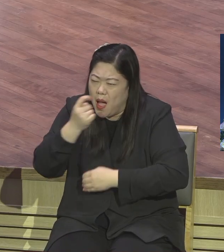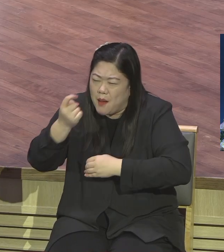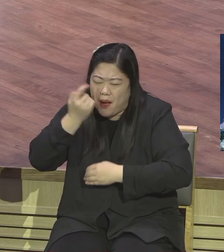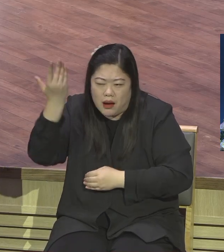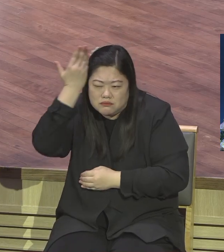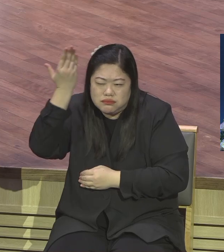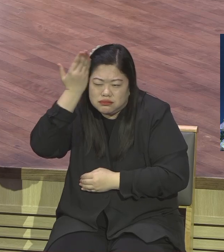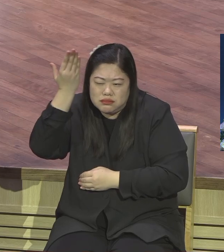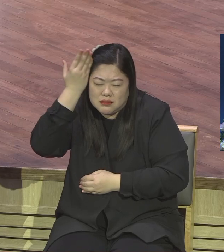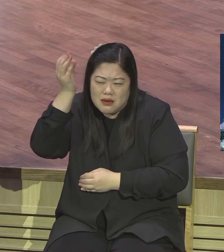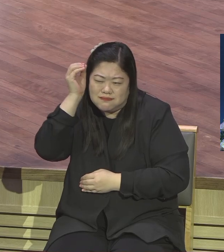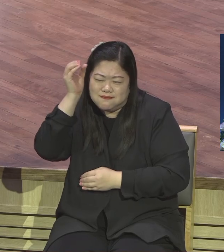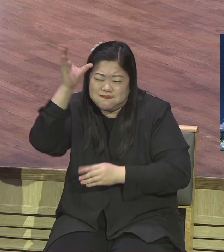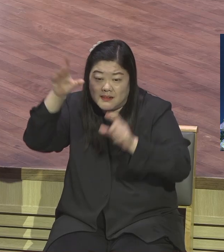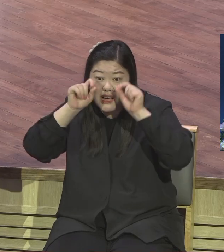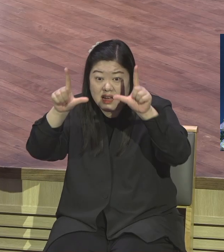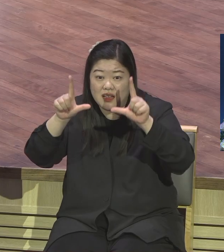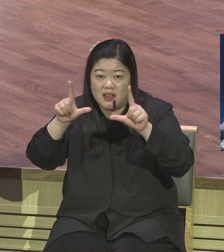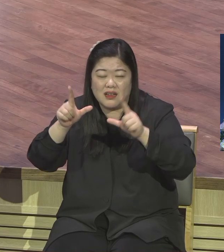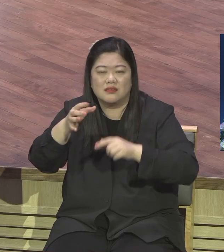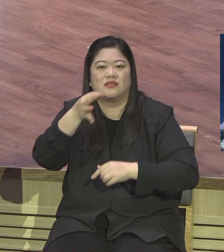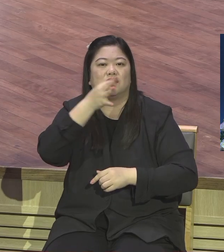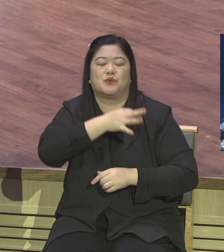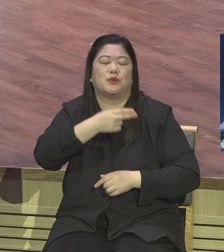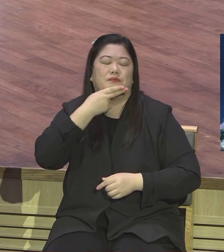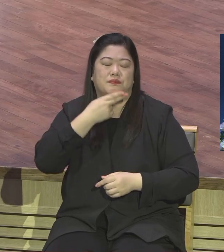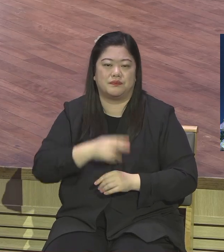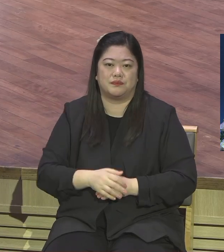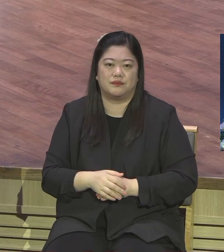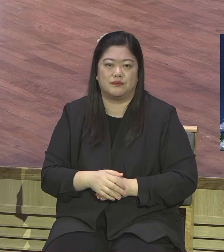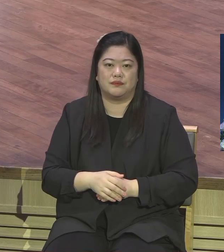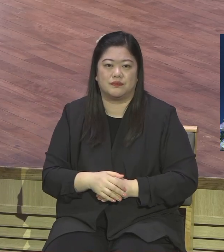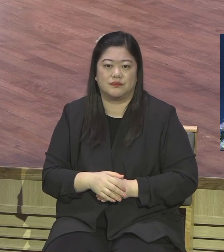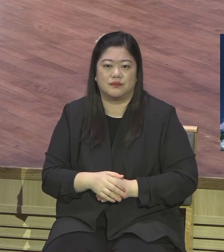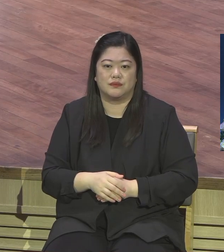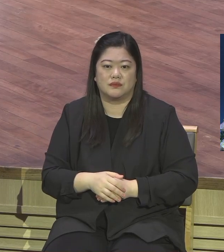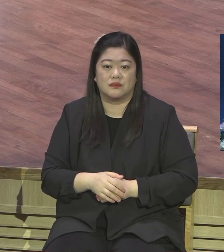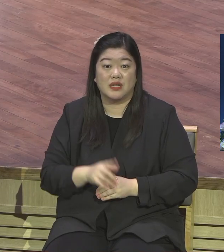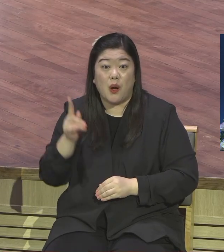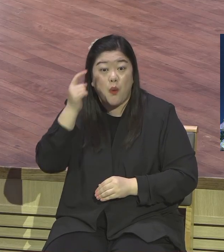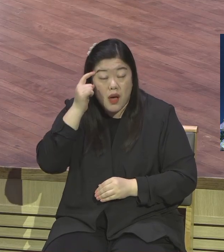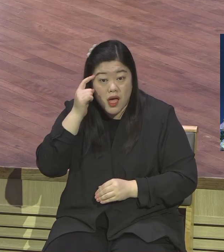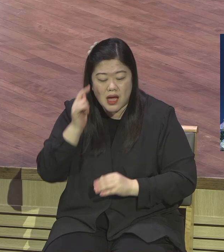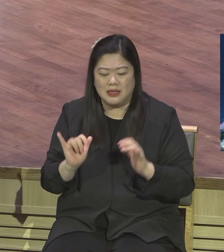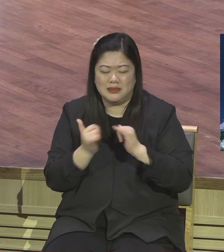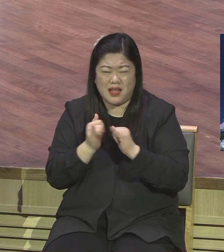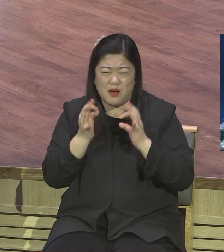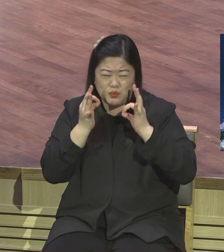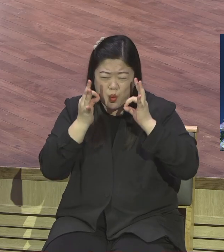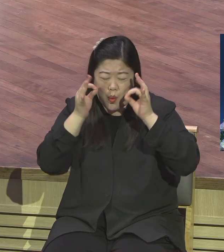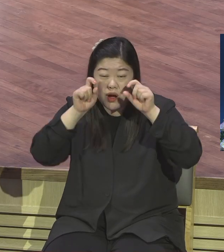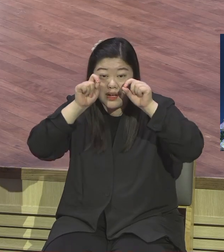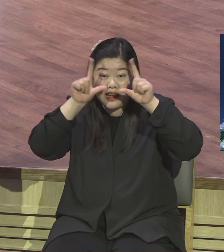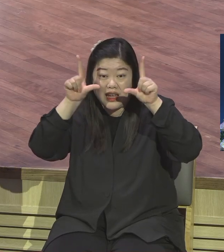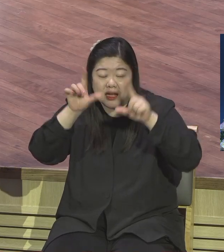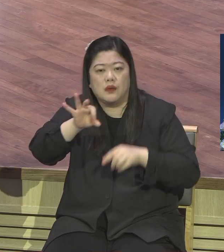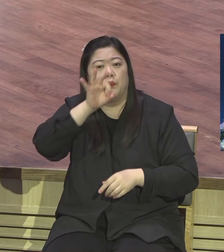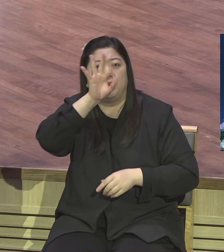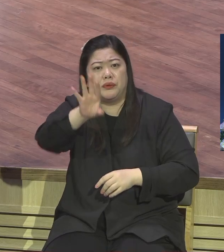이거 아니고는 이거는 절대로 갈 수가 없는 거예요 예수가 그래도 아니 뭐 한국말인데 뭐 어렵습니까